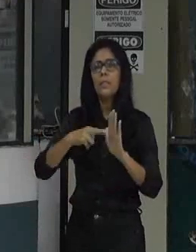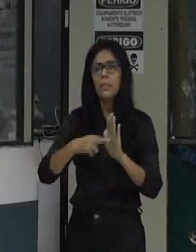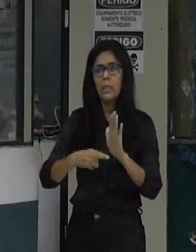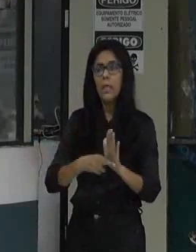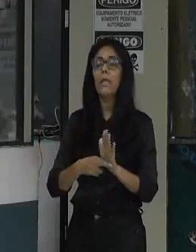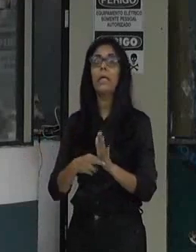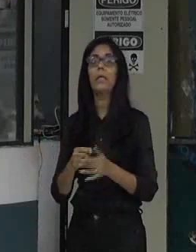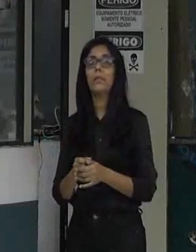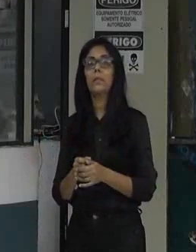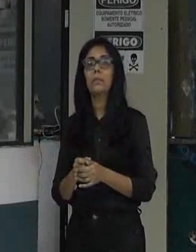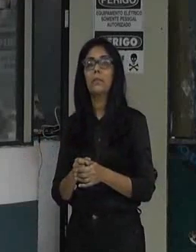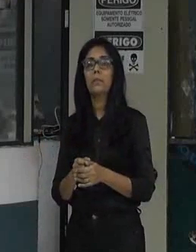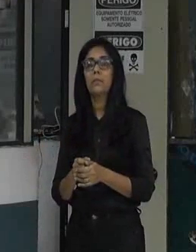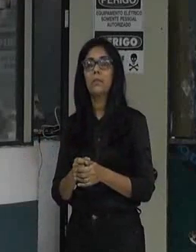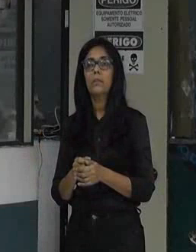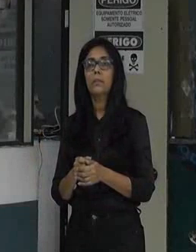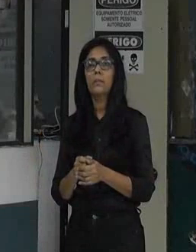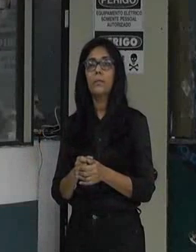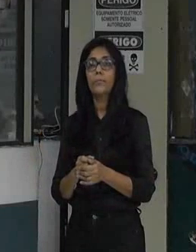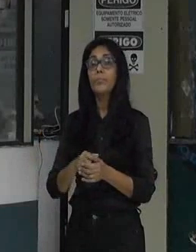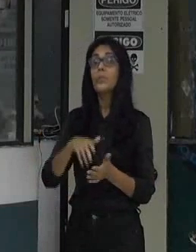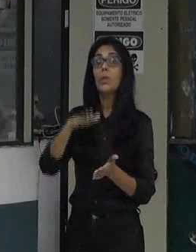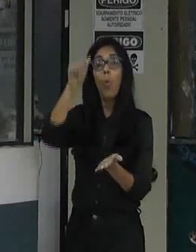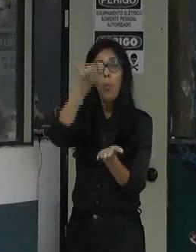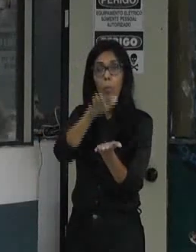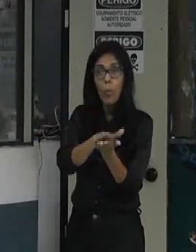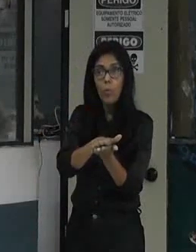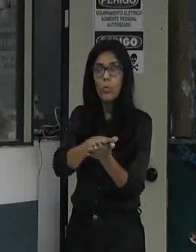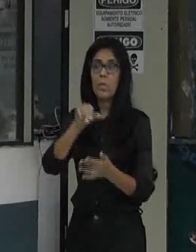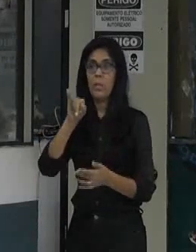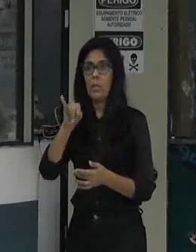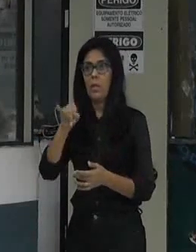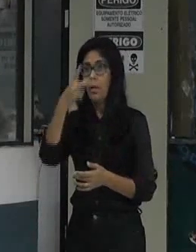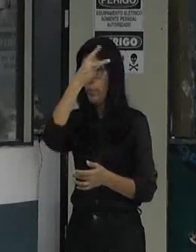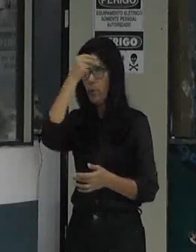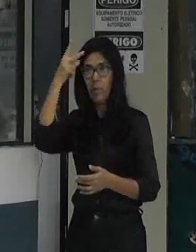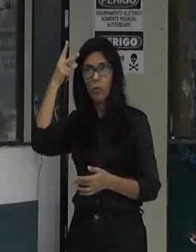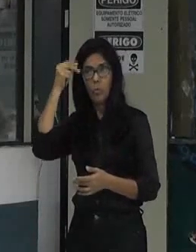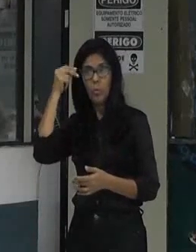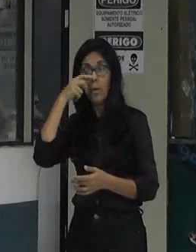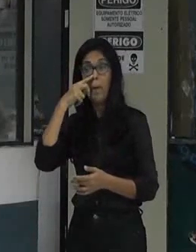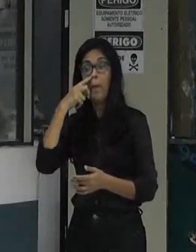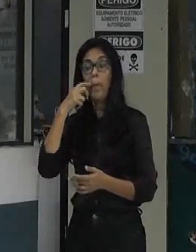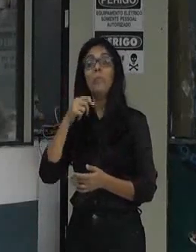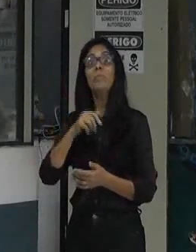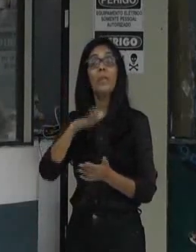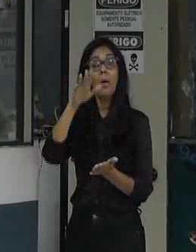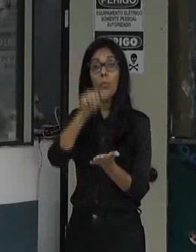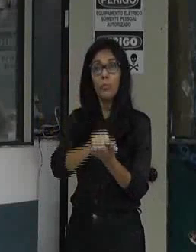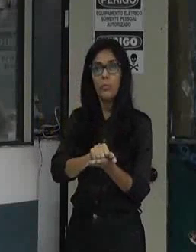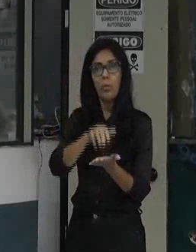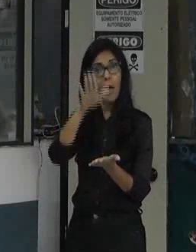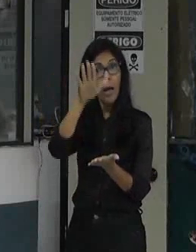se a prefeitura cobrasse, autuasse, já era para cada empresa que está devendo mais